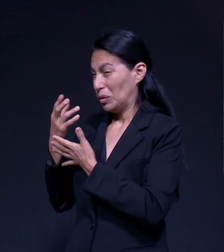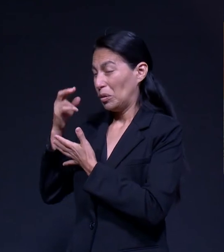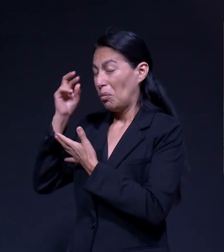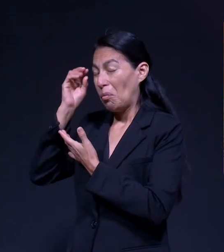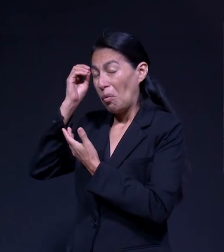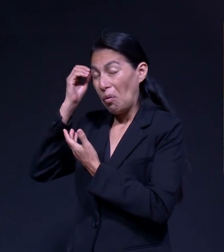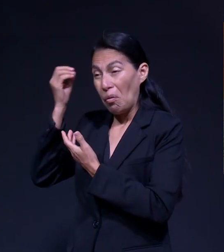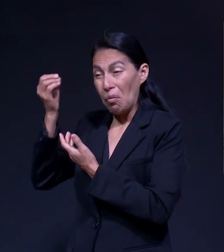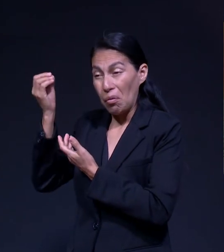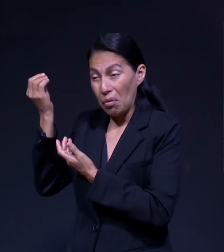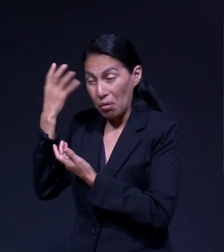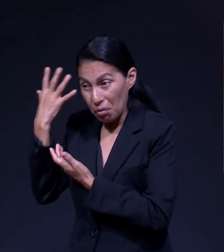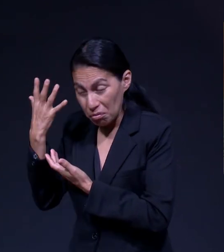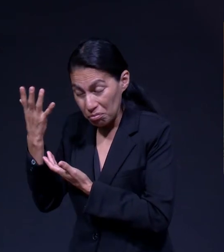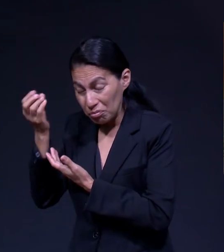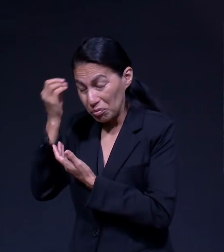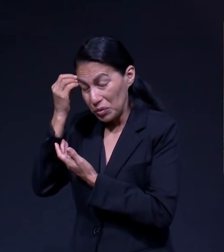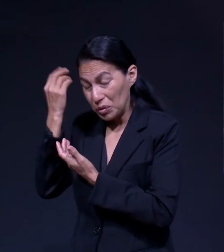Hasta Un Tiempo Después Creo Que